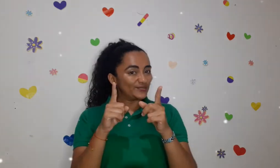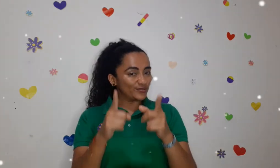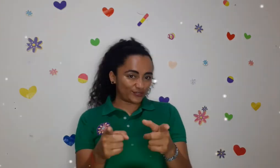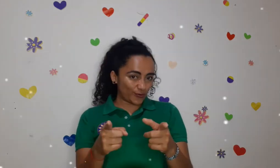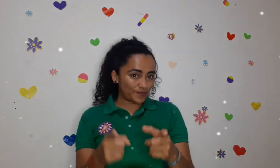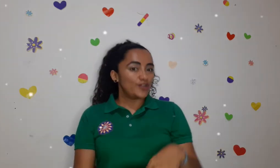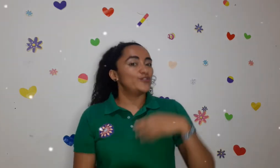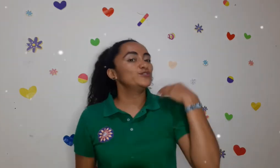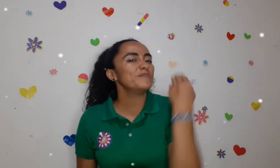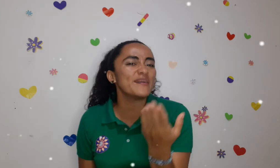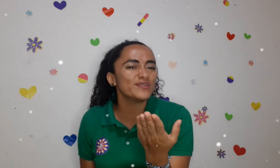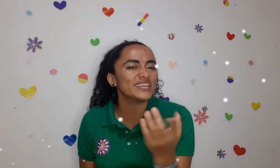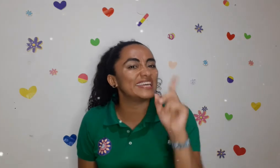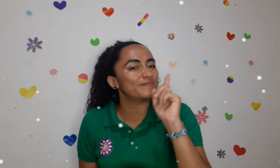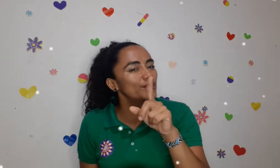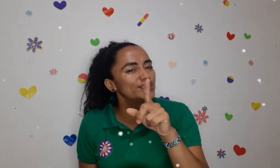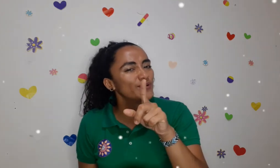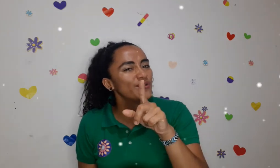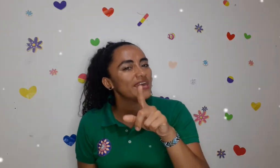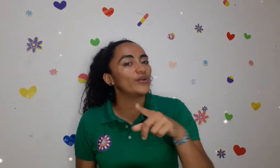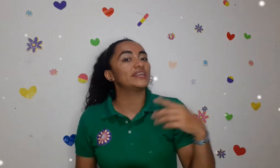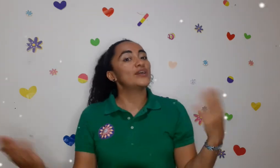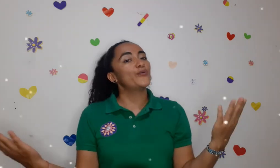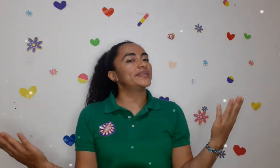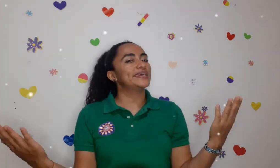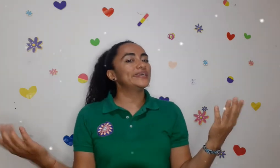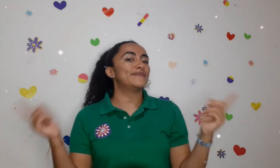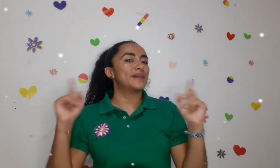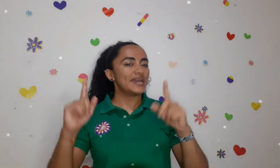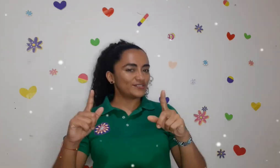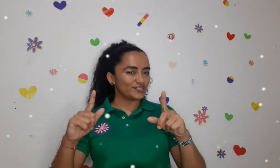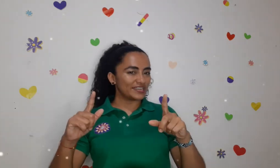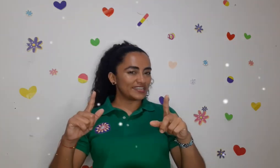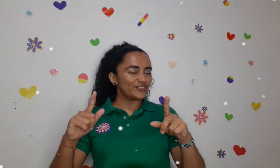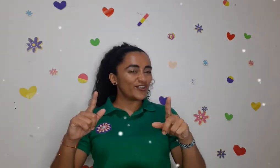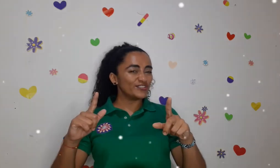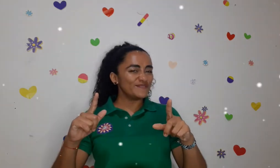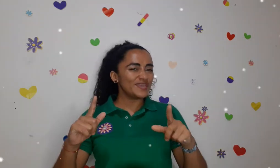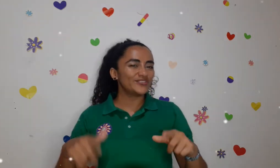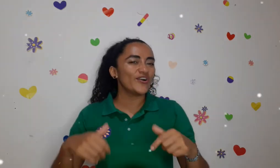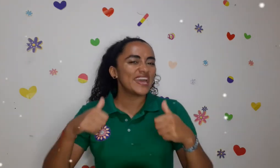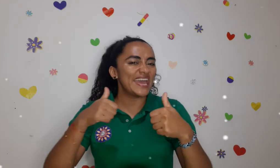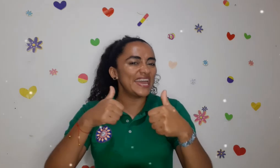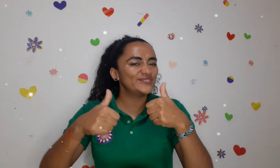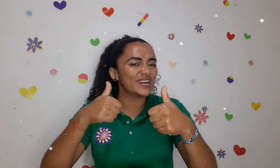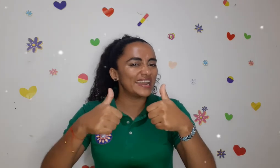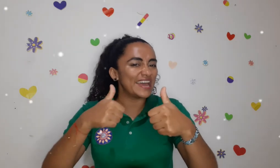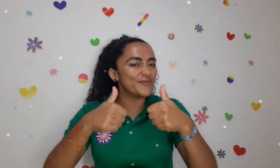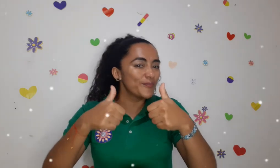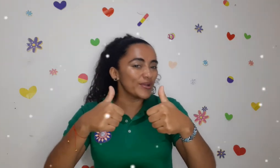gustó. Nos vemos en el próximo video y recuerden que Maestros Irradiando Conocimiento es un canal muy